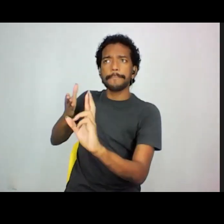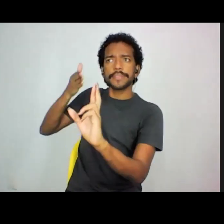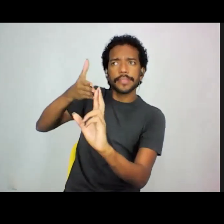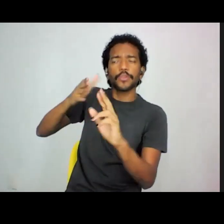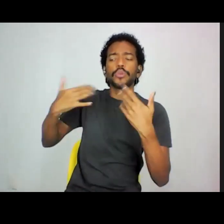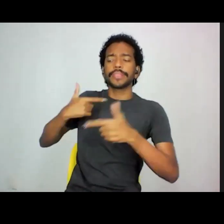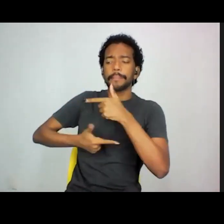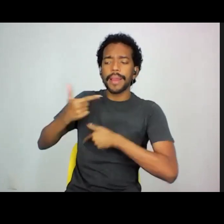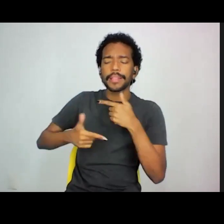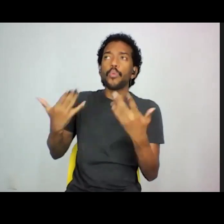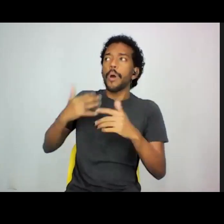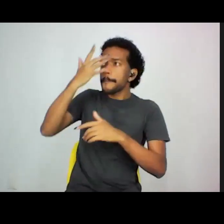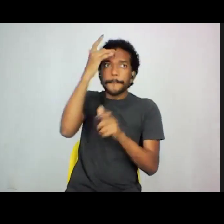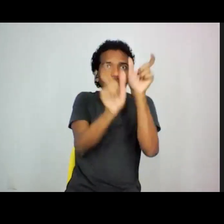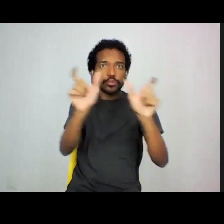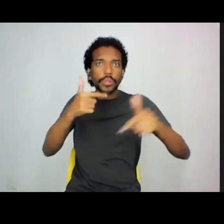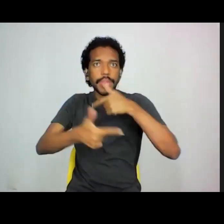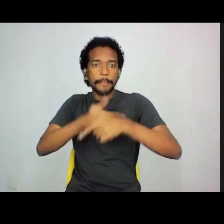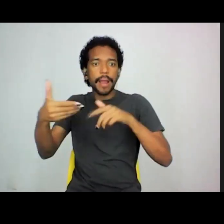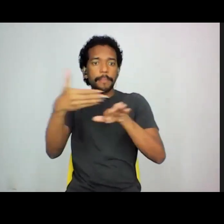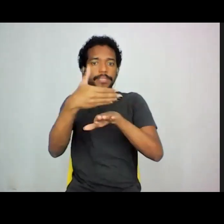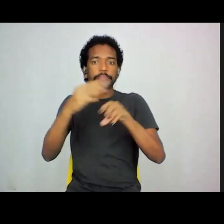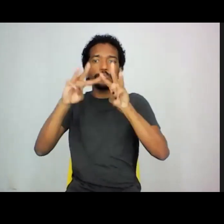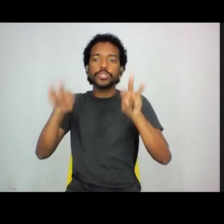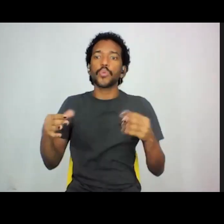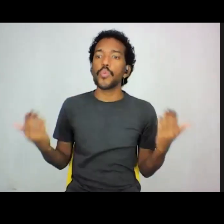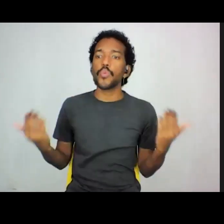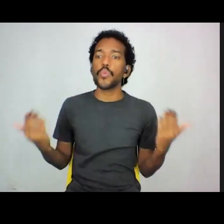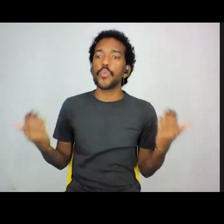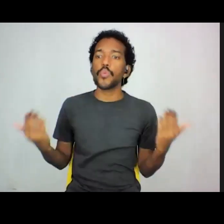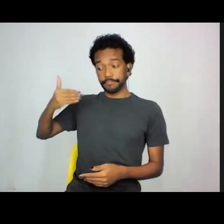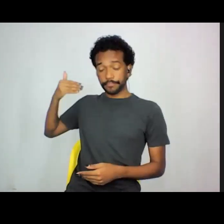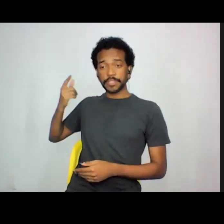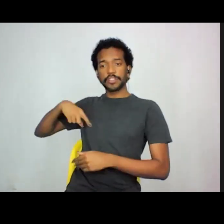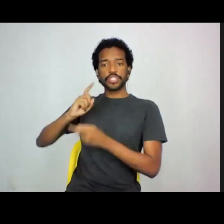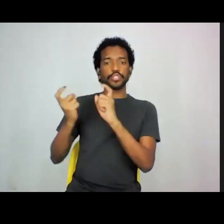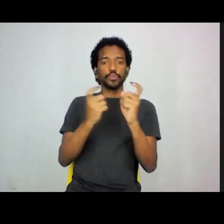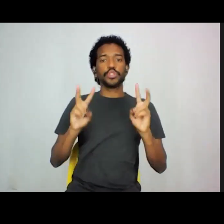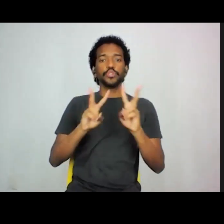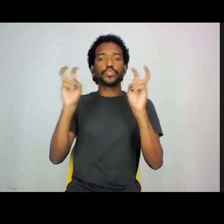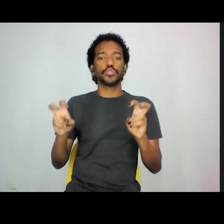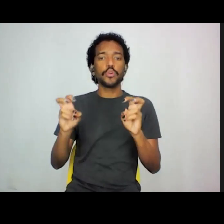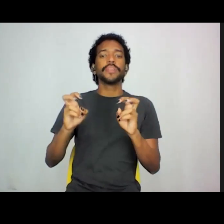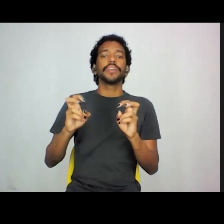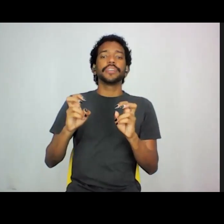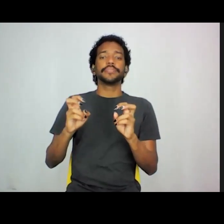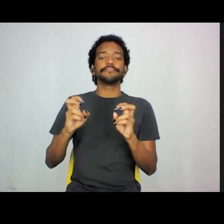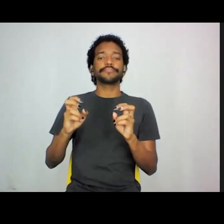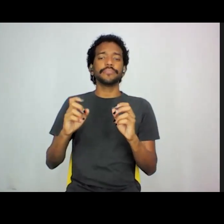trabalhadores de museus estão. Então, nos últimos anos, a gente discutiu a não violação de direitos de mulheres em museus,